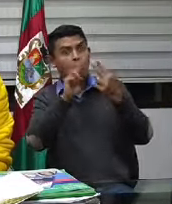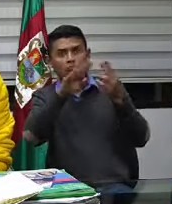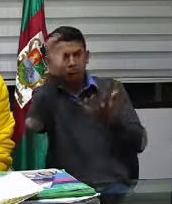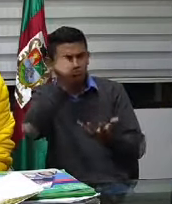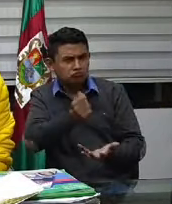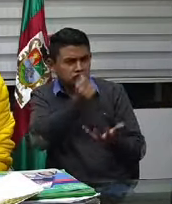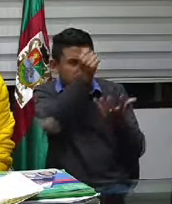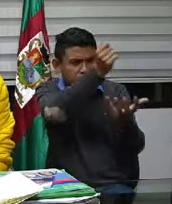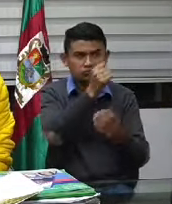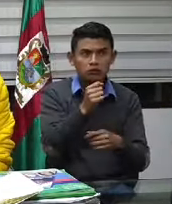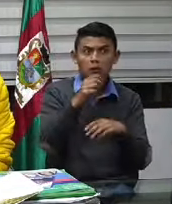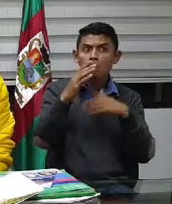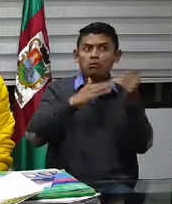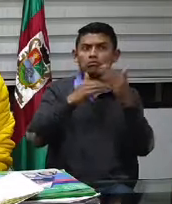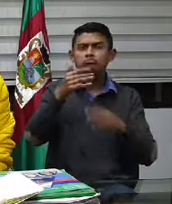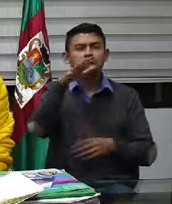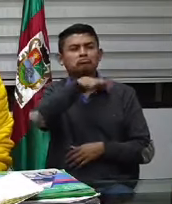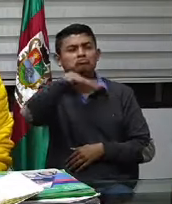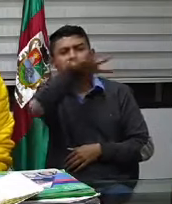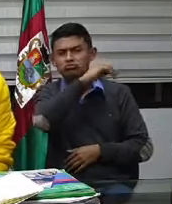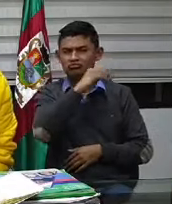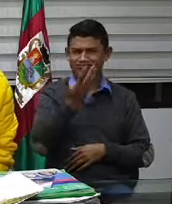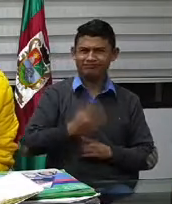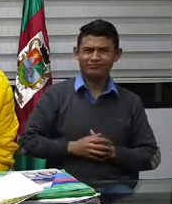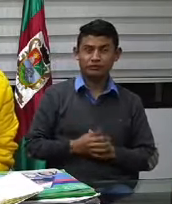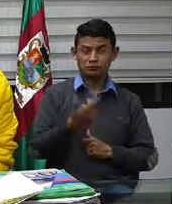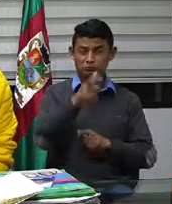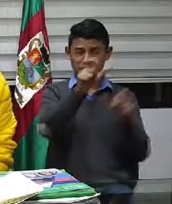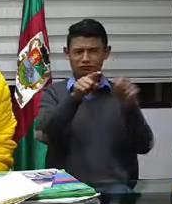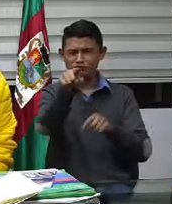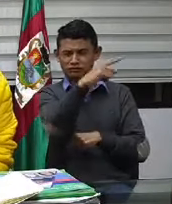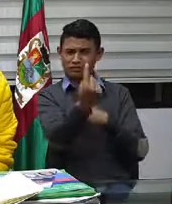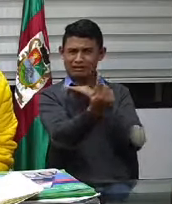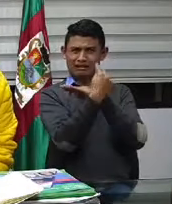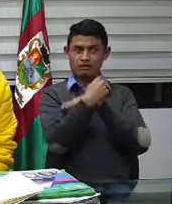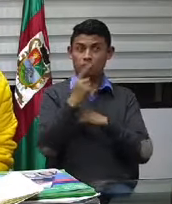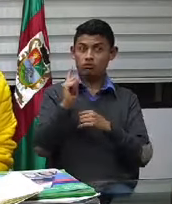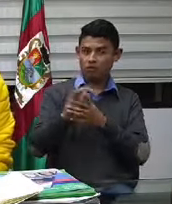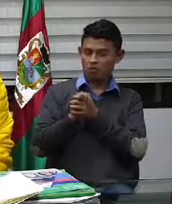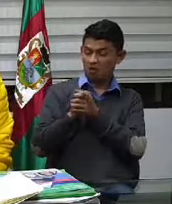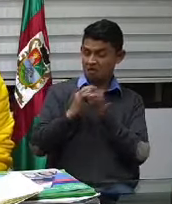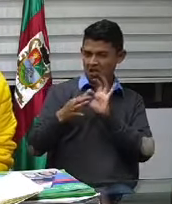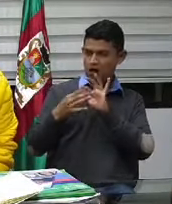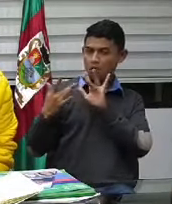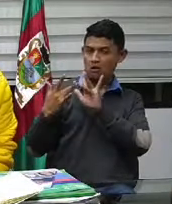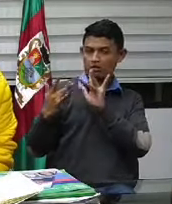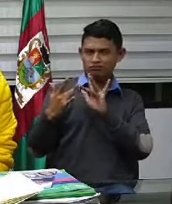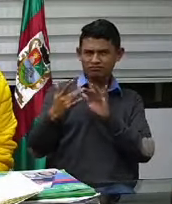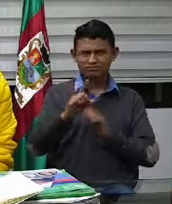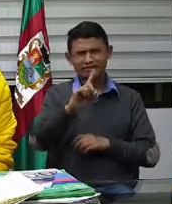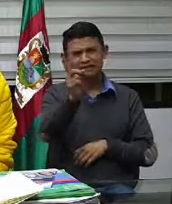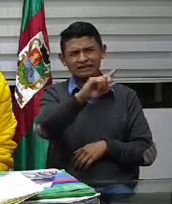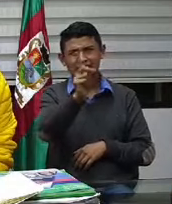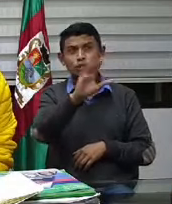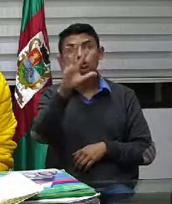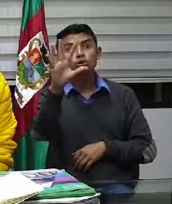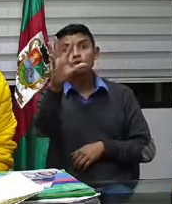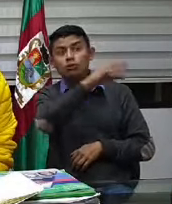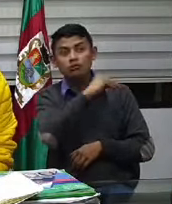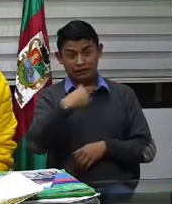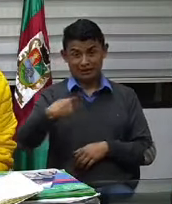creen estar aquí en Facatatibán, que vayan a los sectores en los que hemos estado, incluso después de las campañas políticas que vayan.